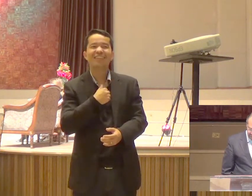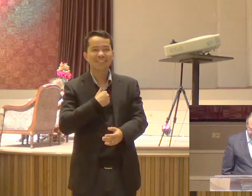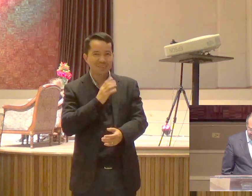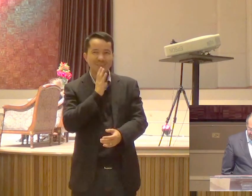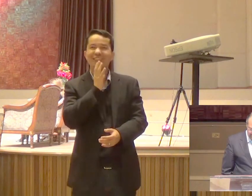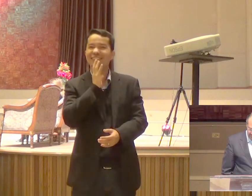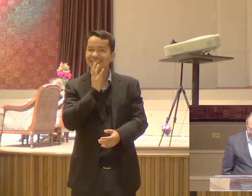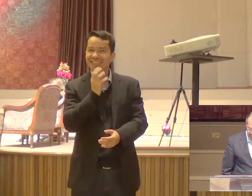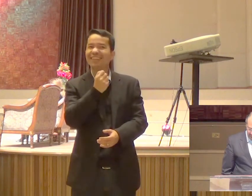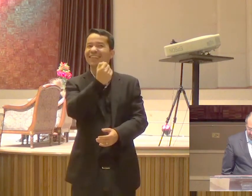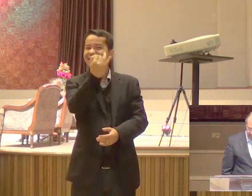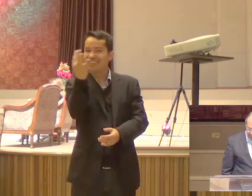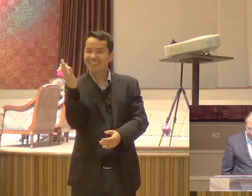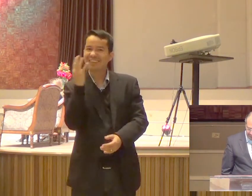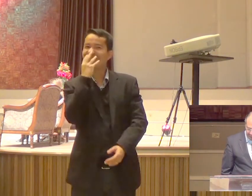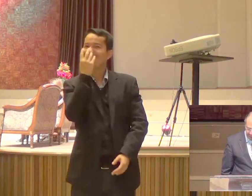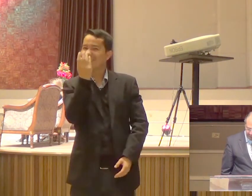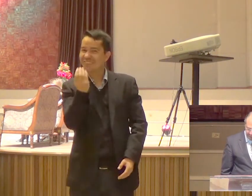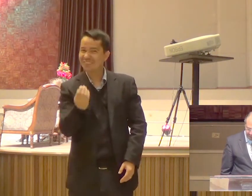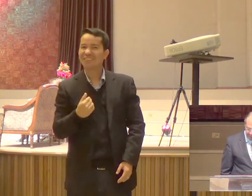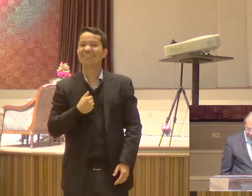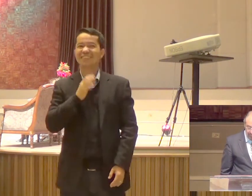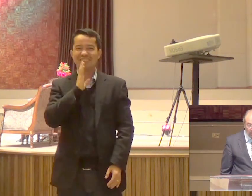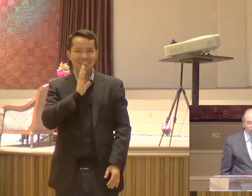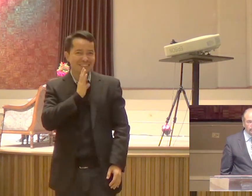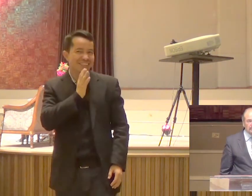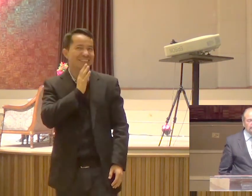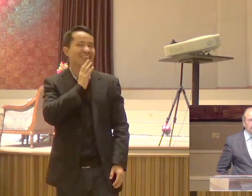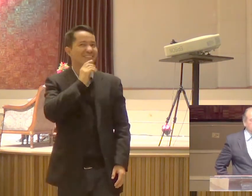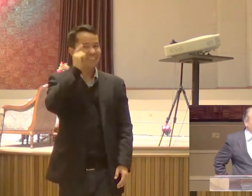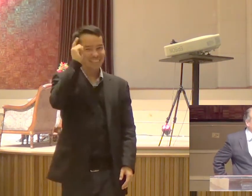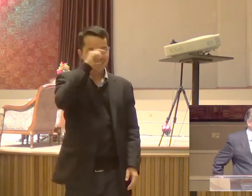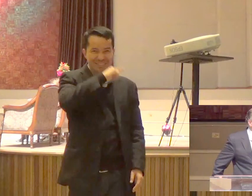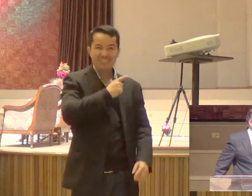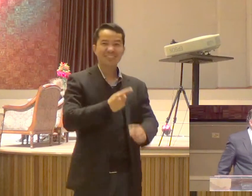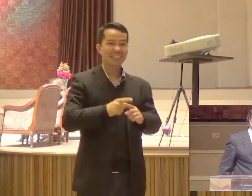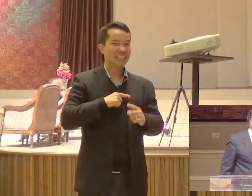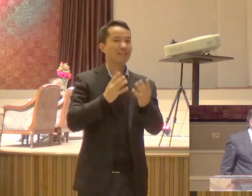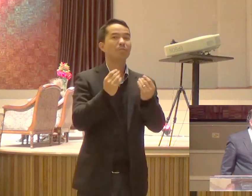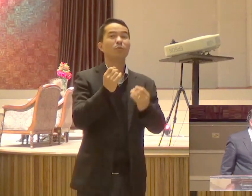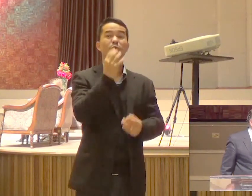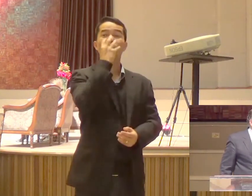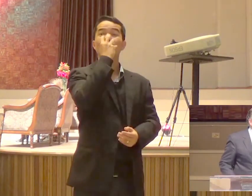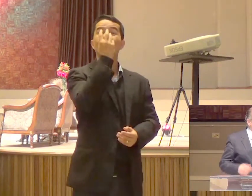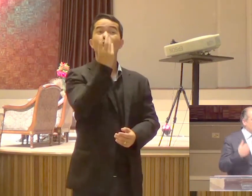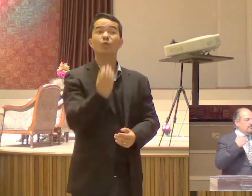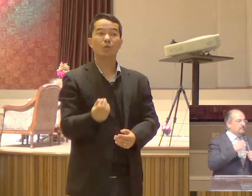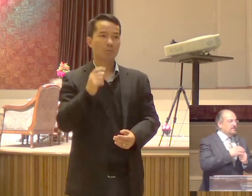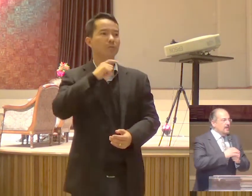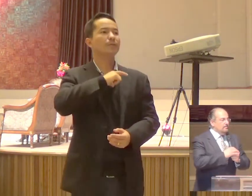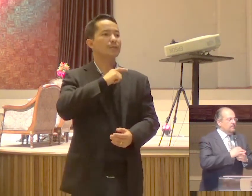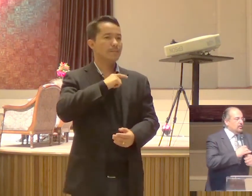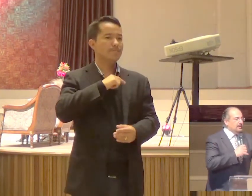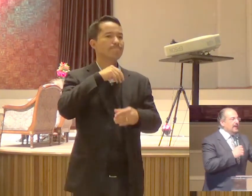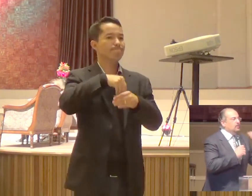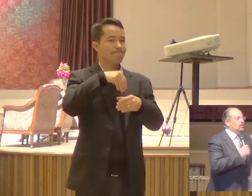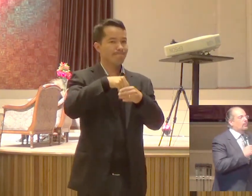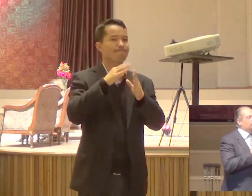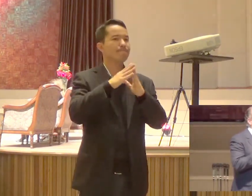Já passei por cada uma Lobos devoradores Aí você vai dizer assim Mas por que que o lobo